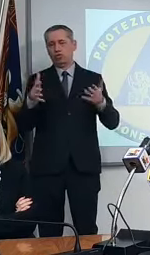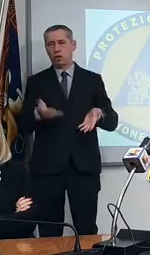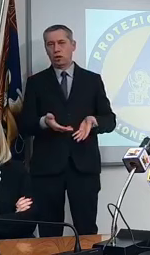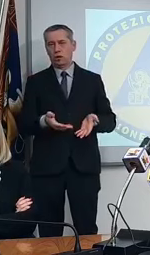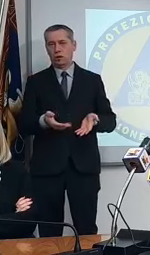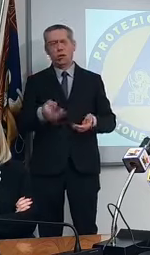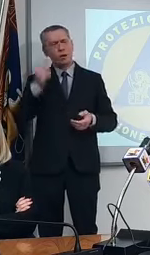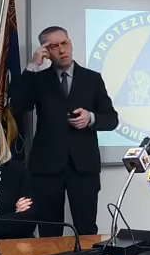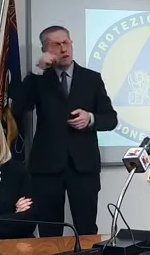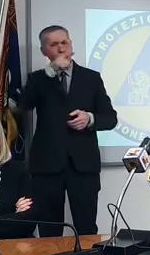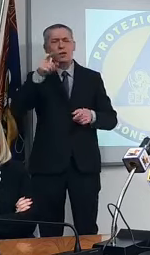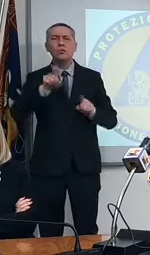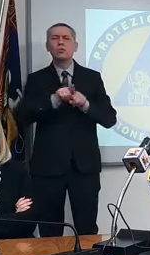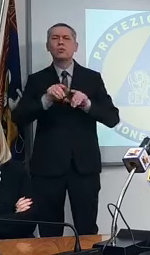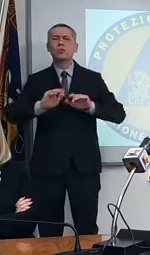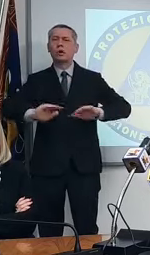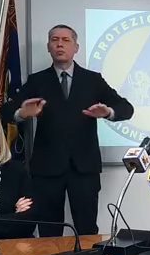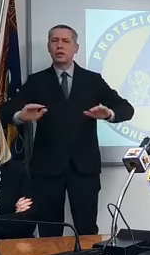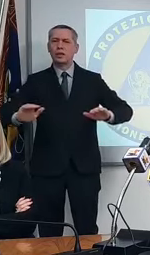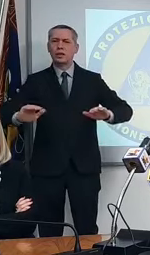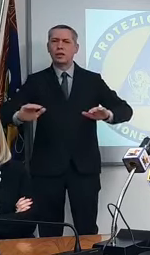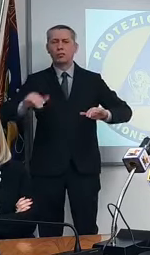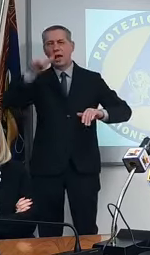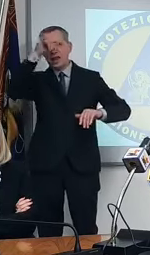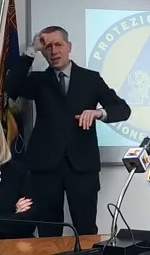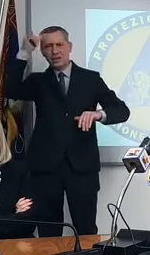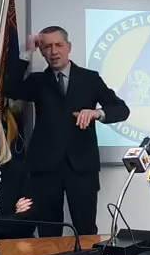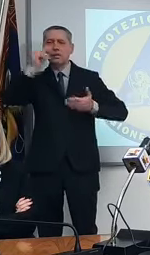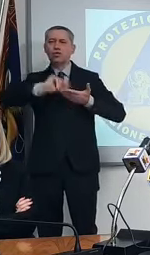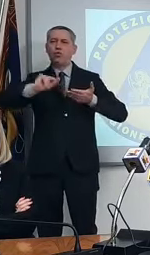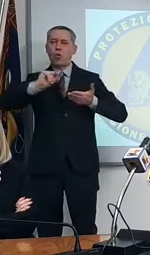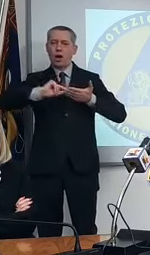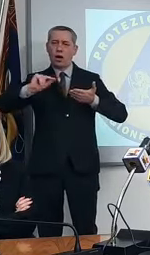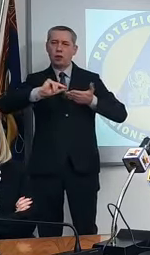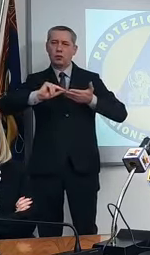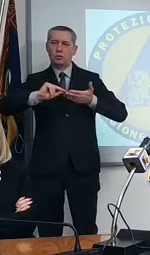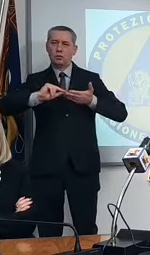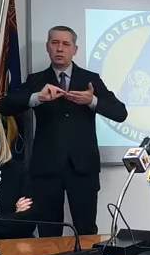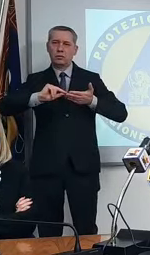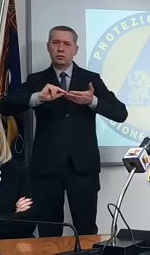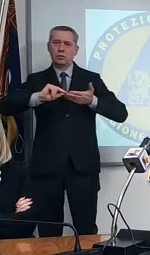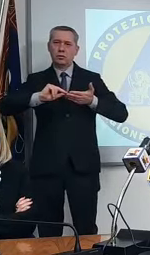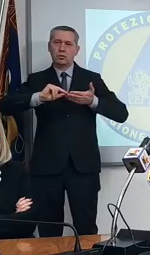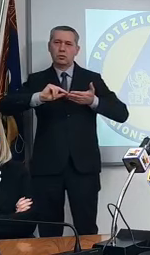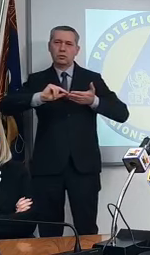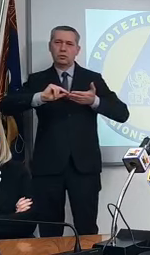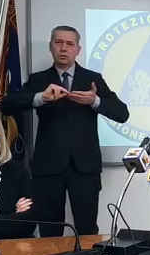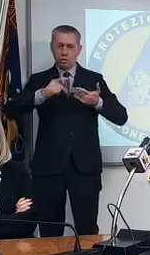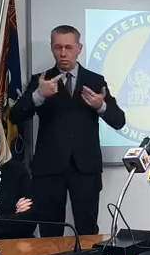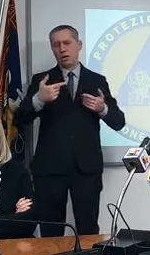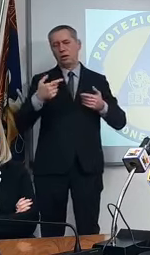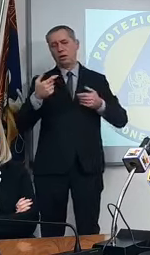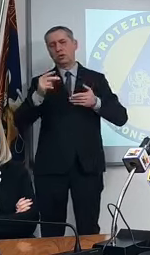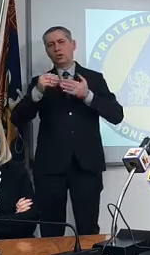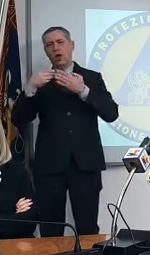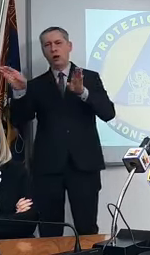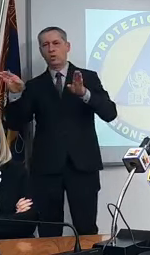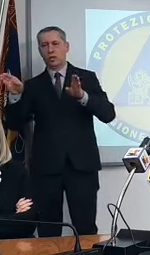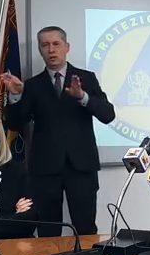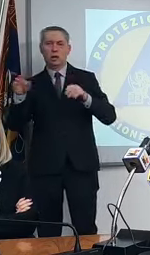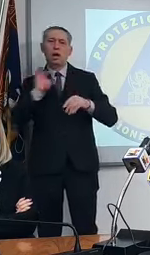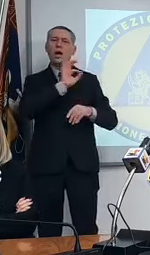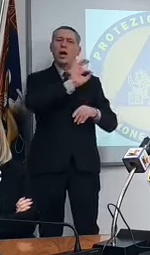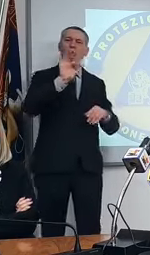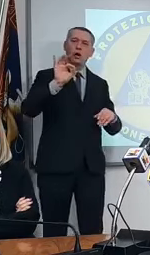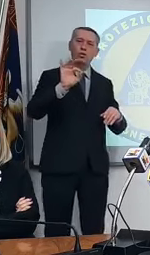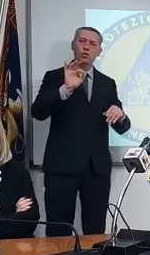ragazzini io li facevo sempre gli ultimi dieci giorni avevo sempre una montagna dei compiti da fare prima dell'apertura delle scuole qualche di